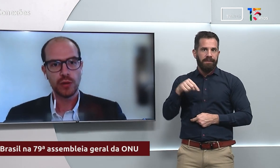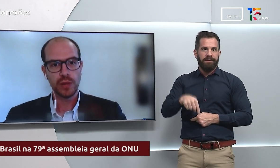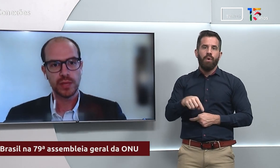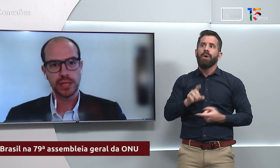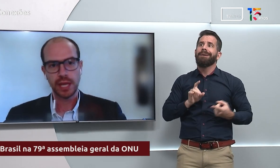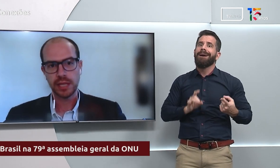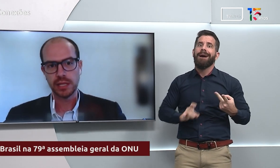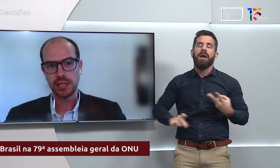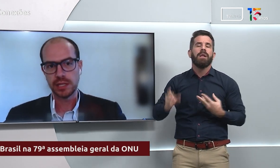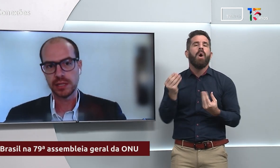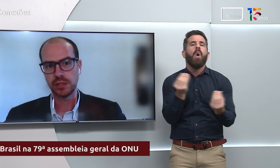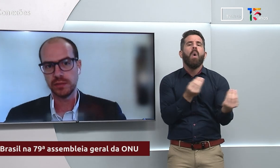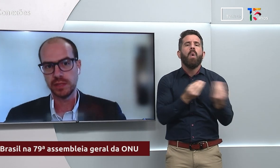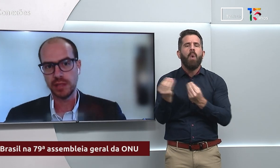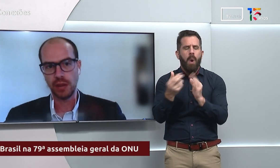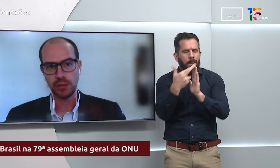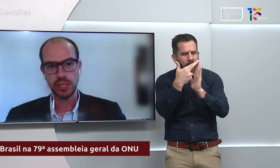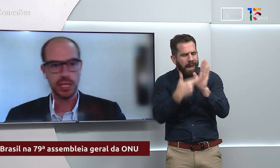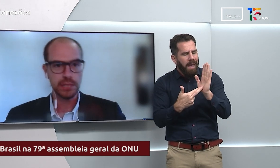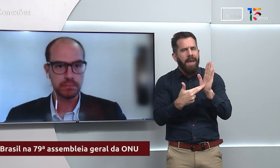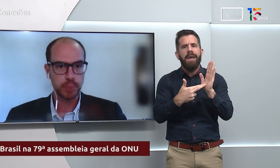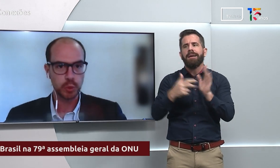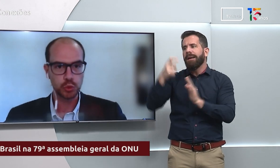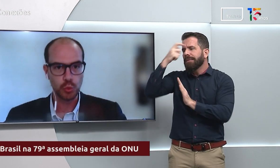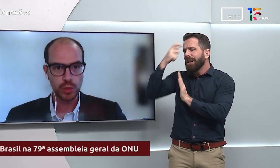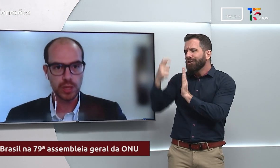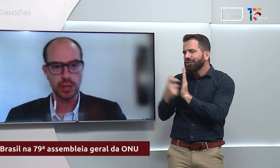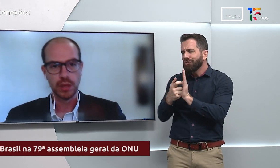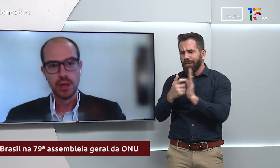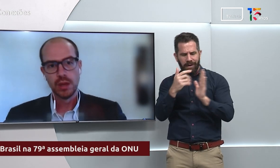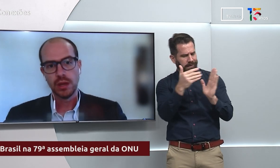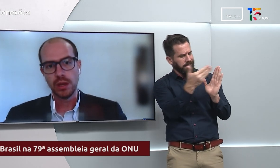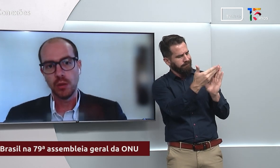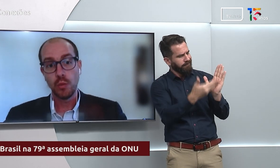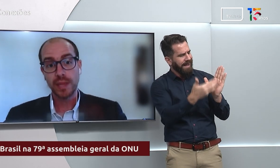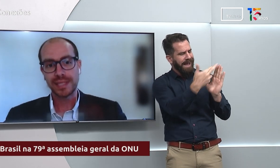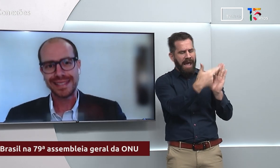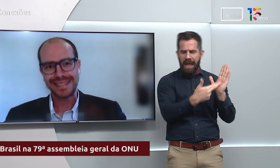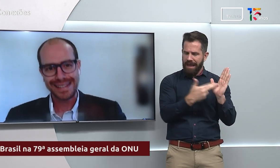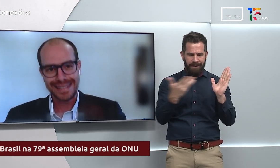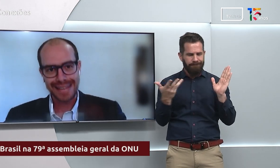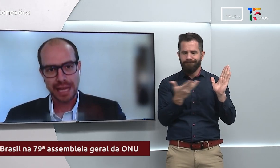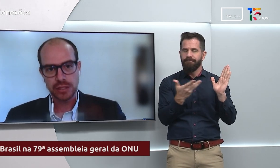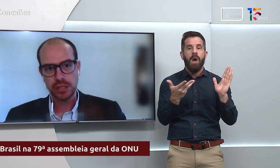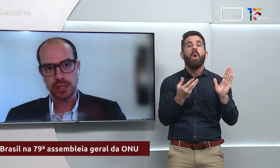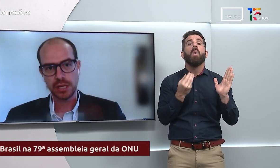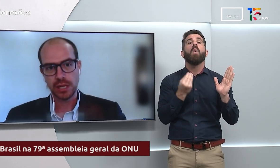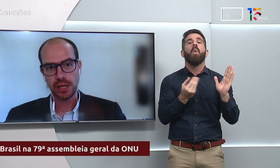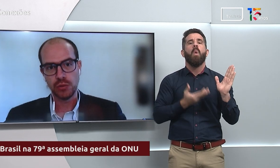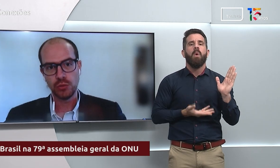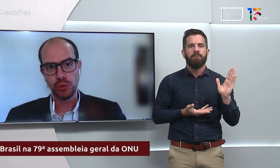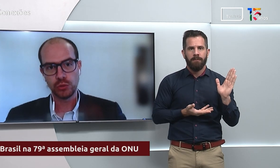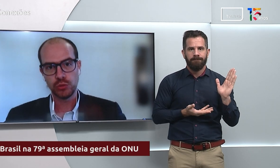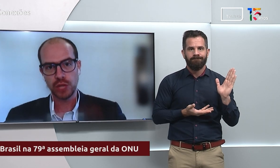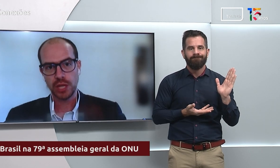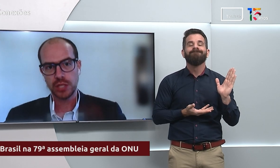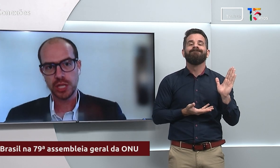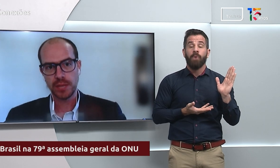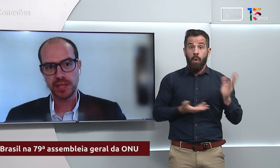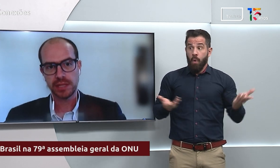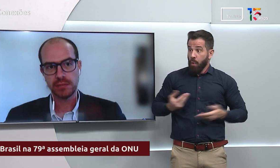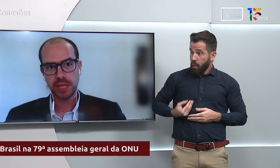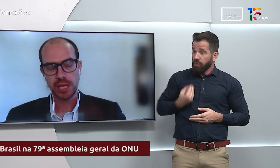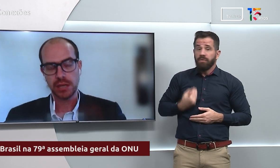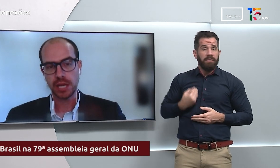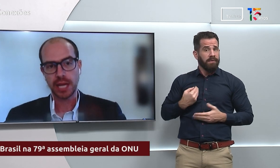como regulamentar a inteligência artificial, que possui uma centralidade no nosso dia a dia,